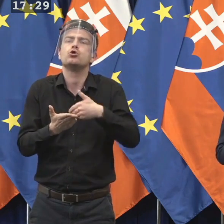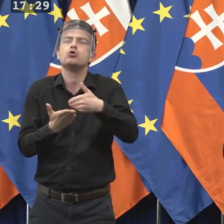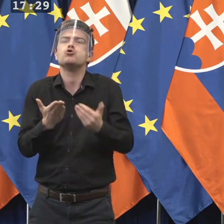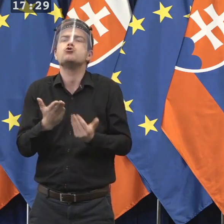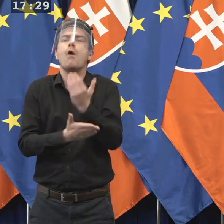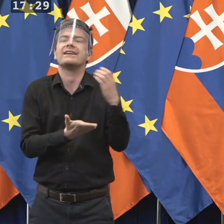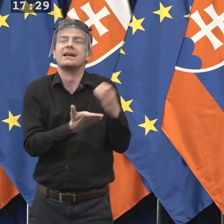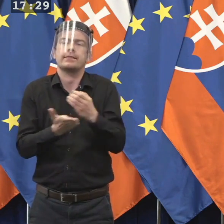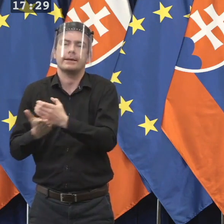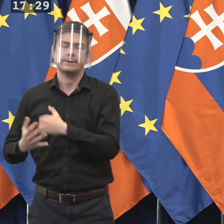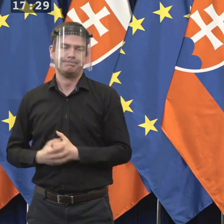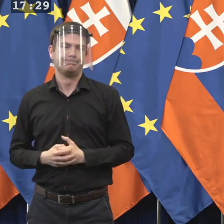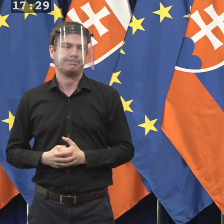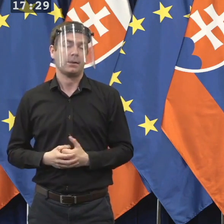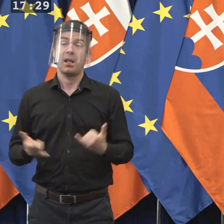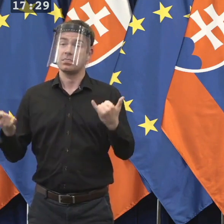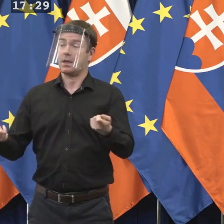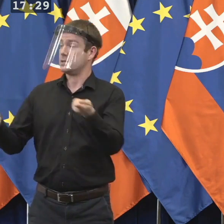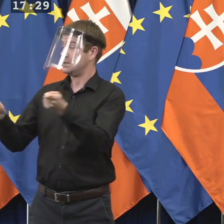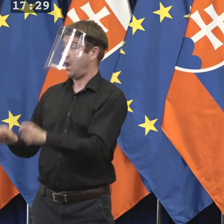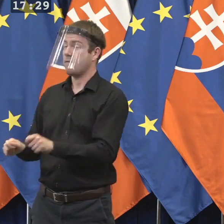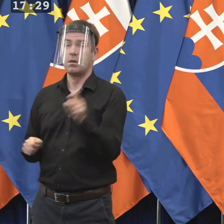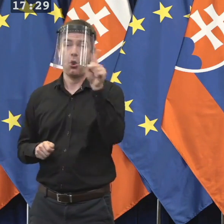Dovolte iba na záver, keďže sa otázky minulia,